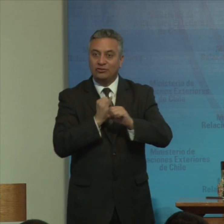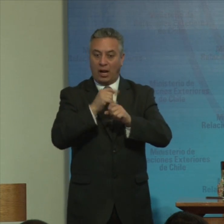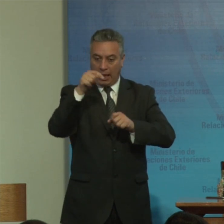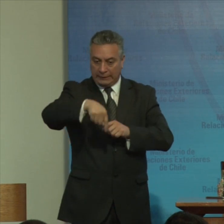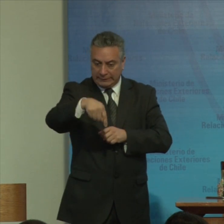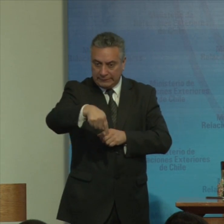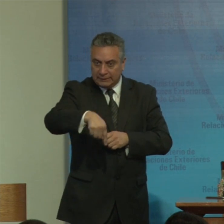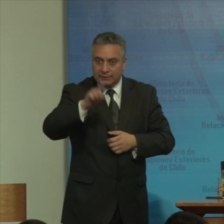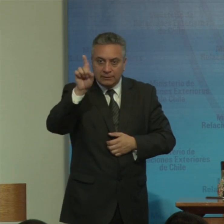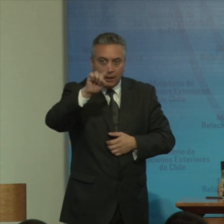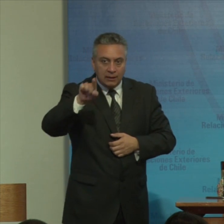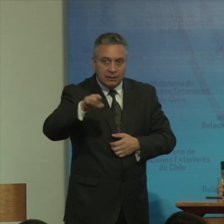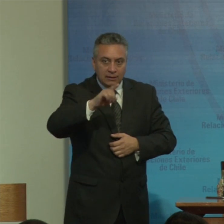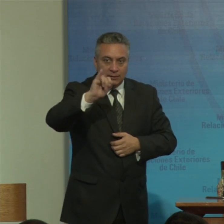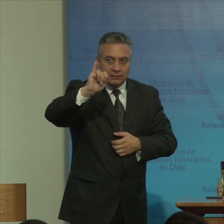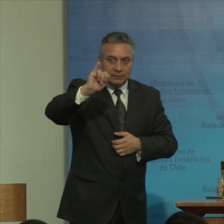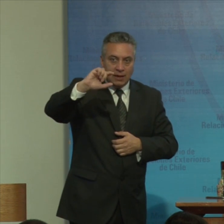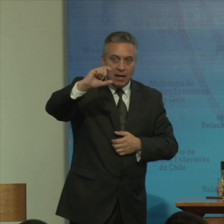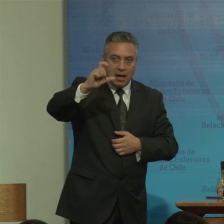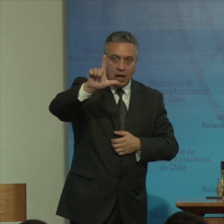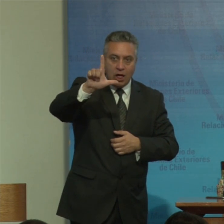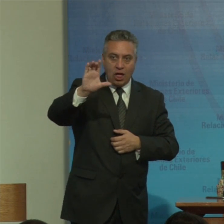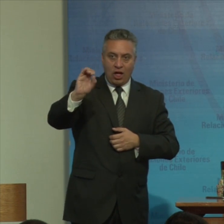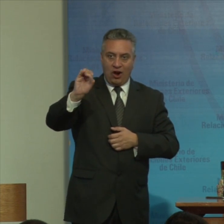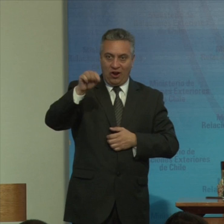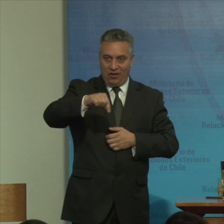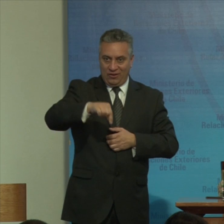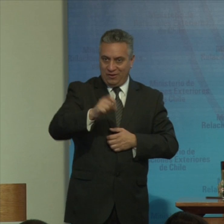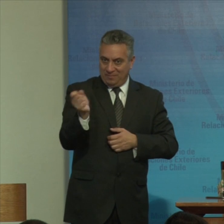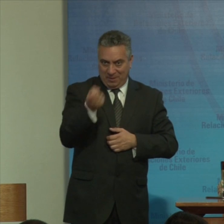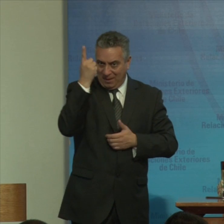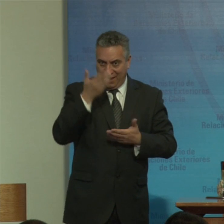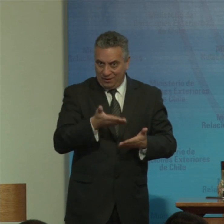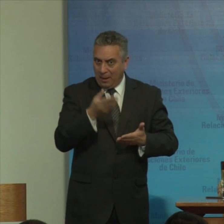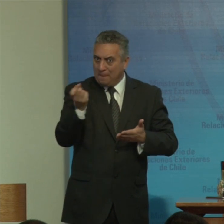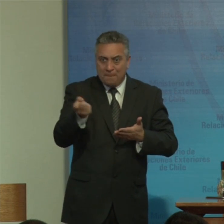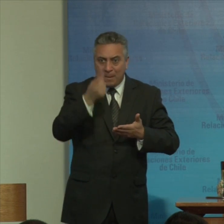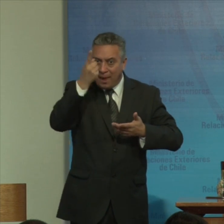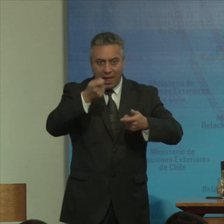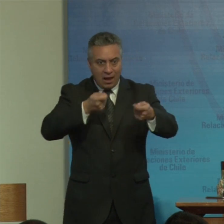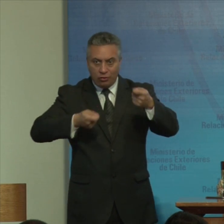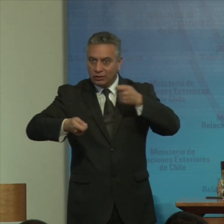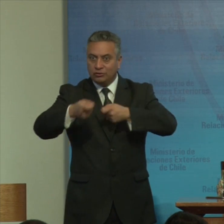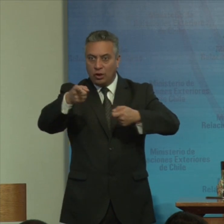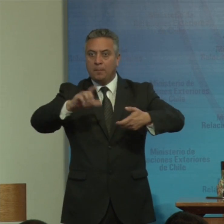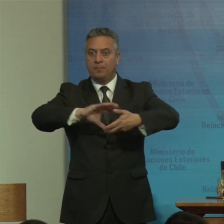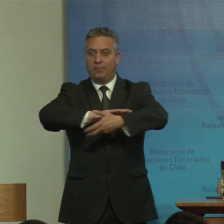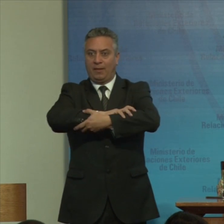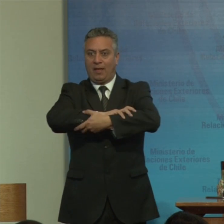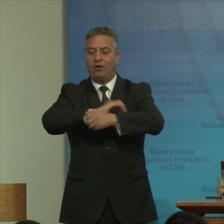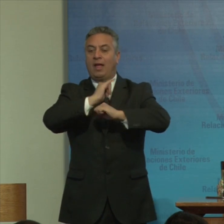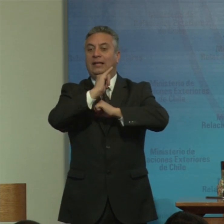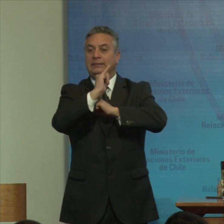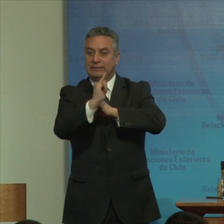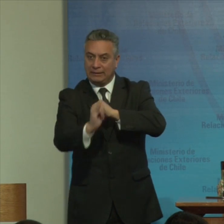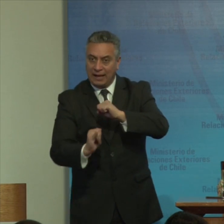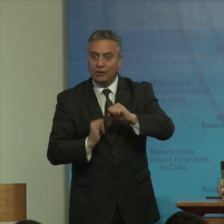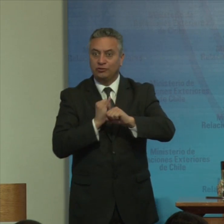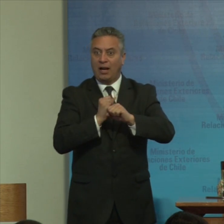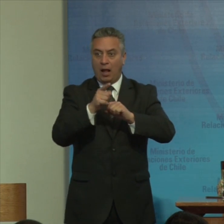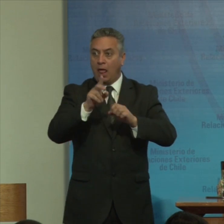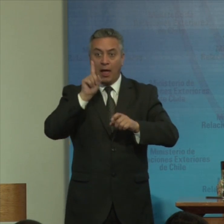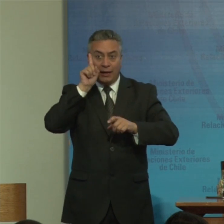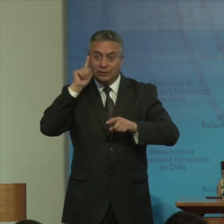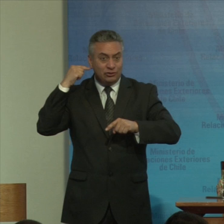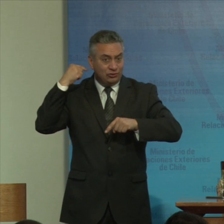siglo pero sobre todo importantemente es la primera negociación de un tratado internacional en la historia de las